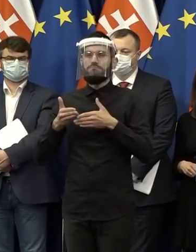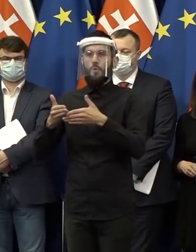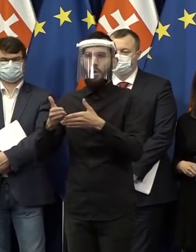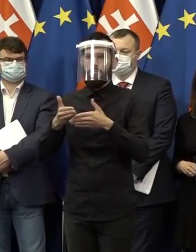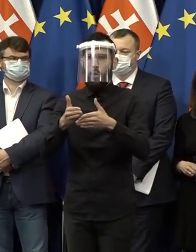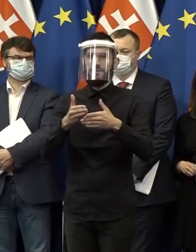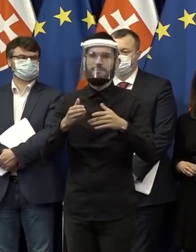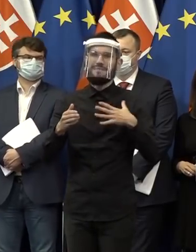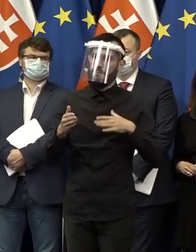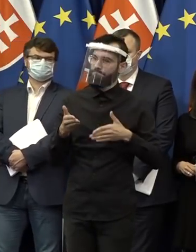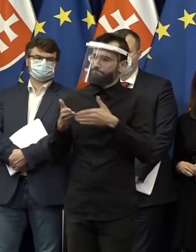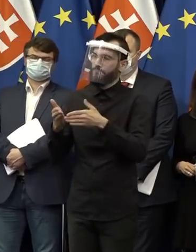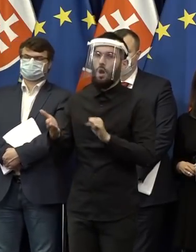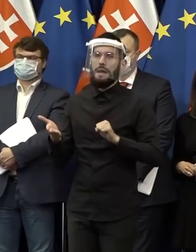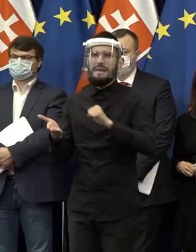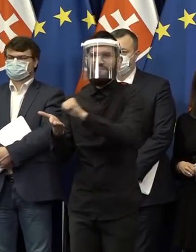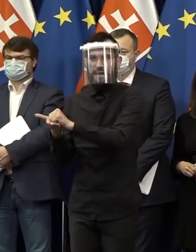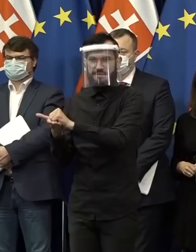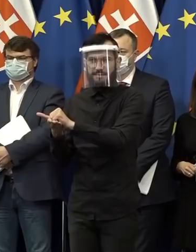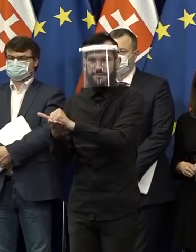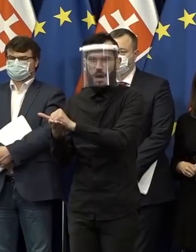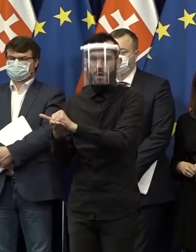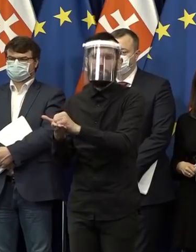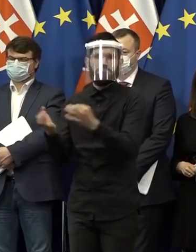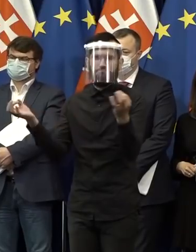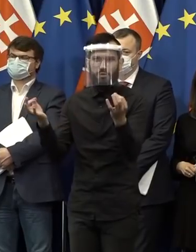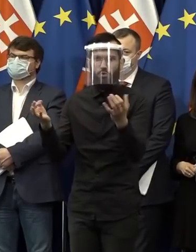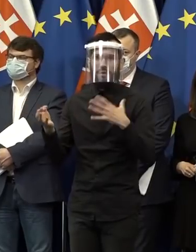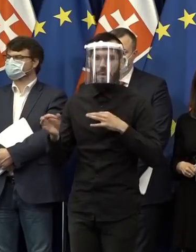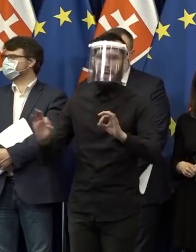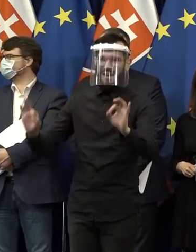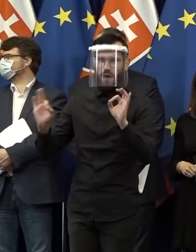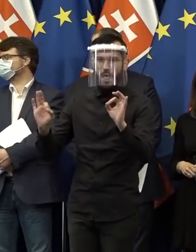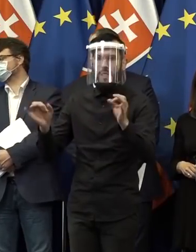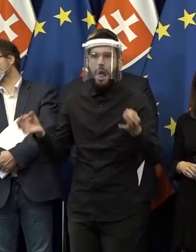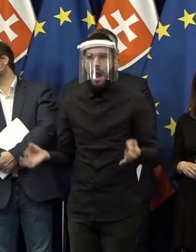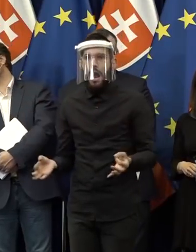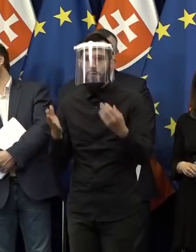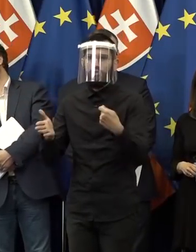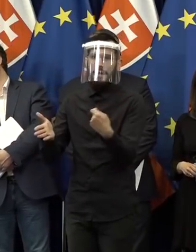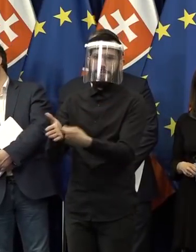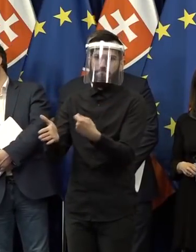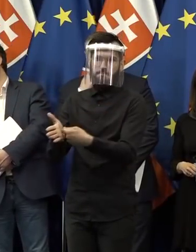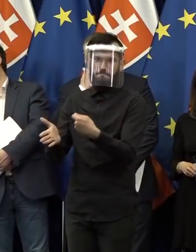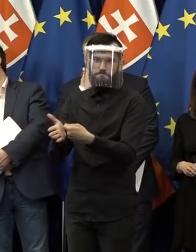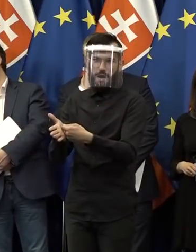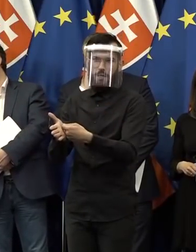investície a zabezpečili ľuďom kvalitnejšie a lepšie platené pracovné miesta.